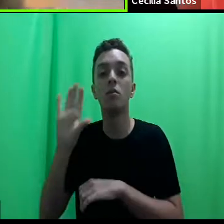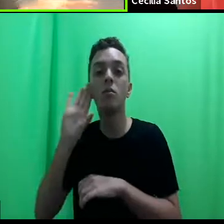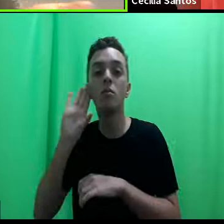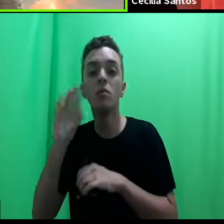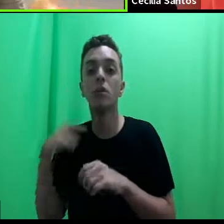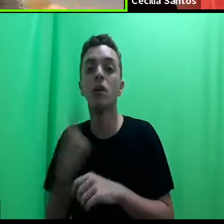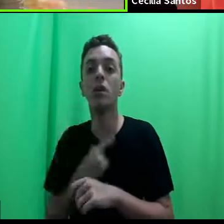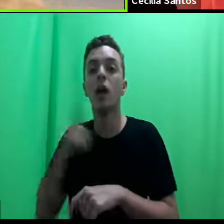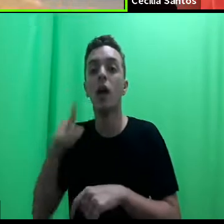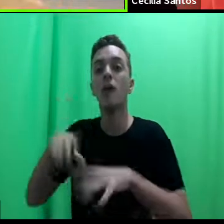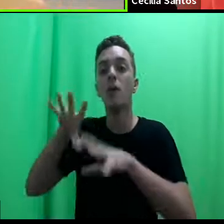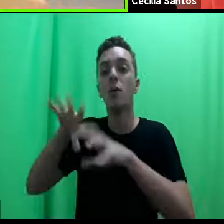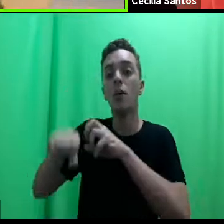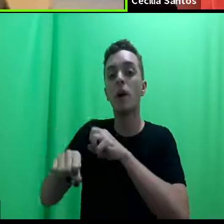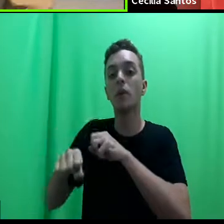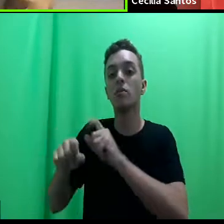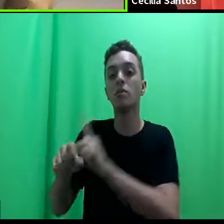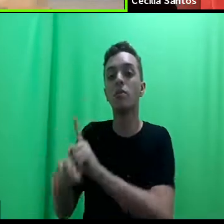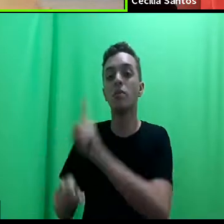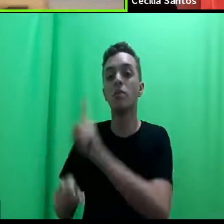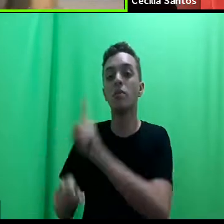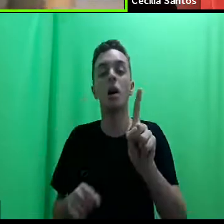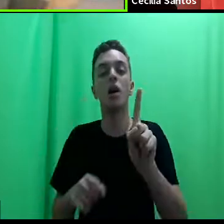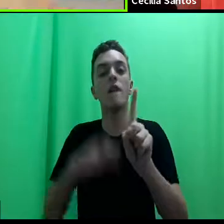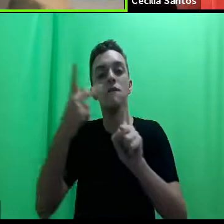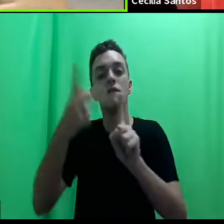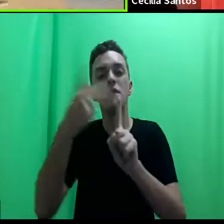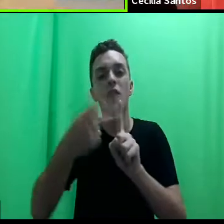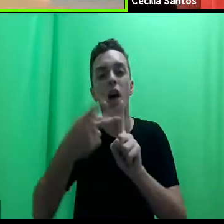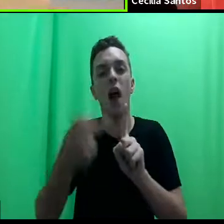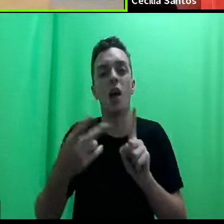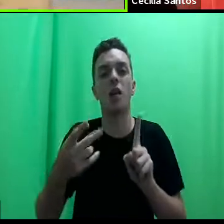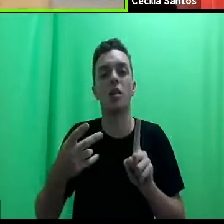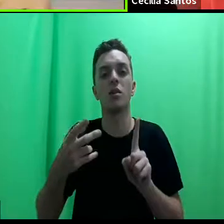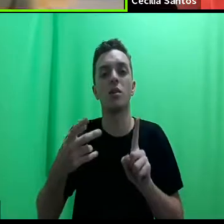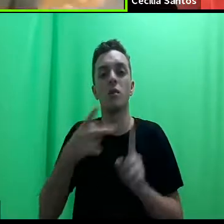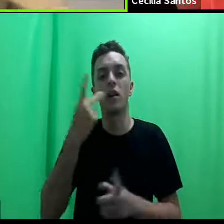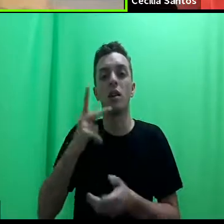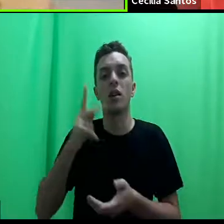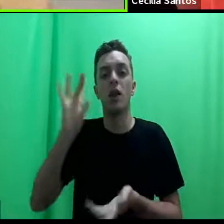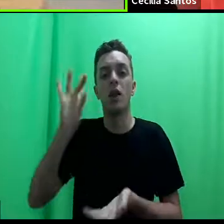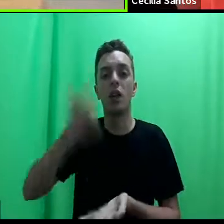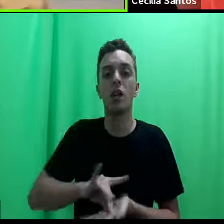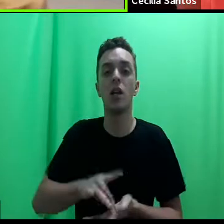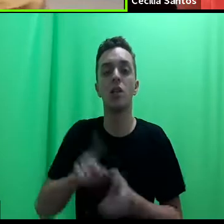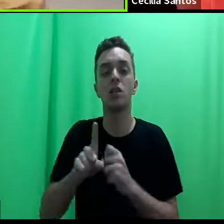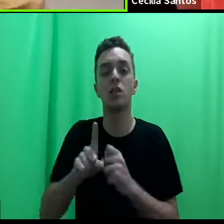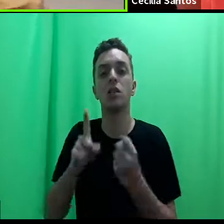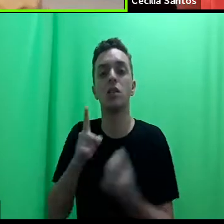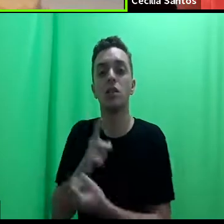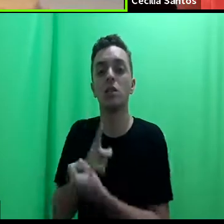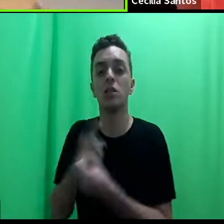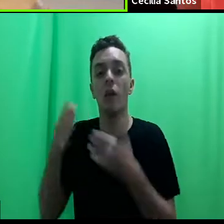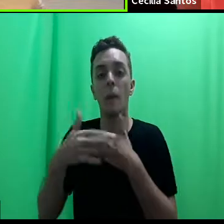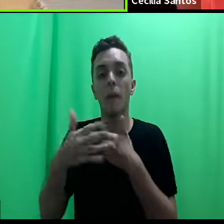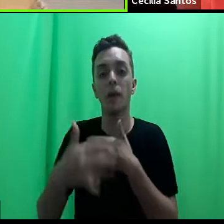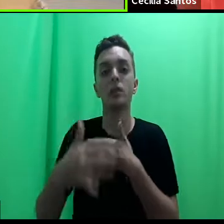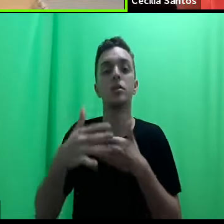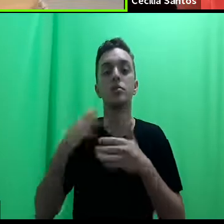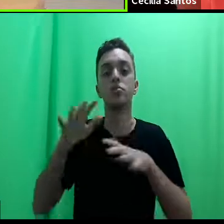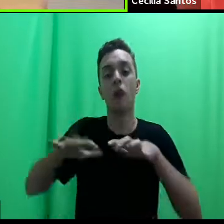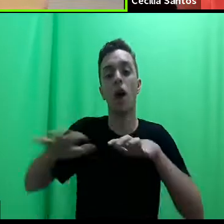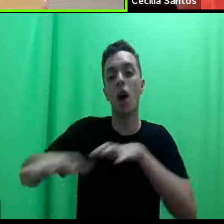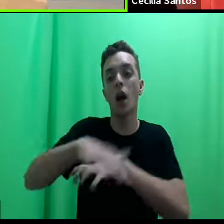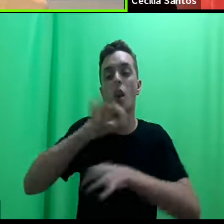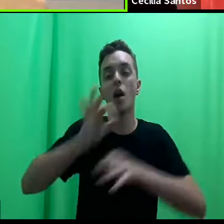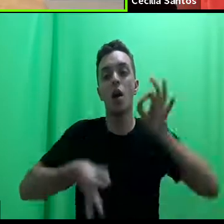para falar pelo outro, a gente é formado para dizer o que é a realidade social a partir das categorias jurídicas que a gente aprende e quando a